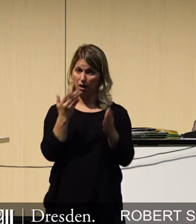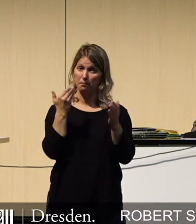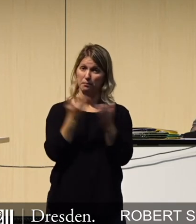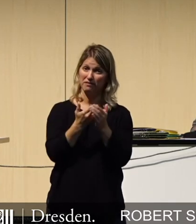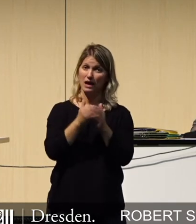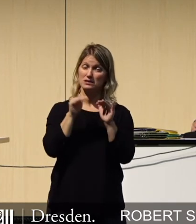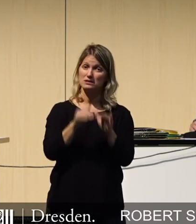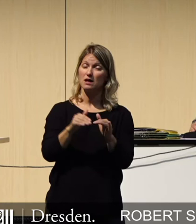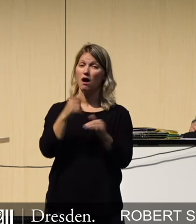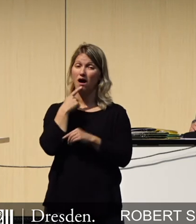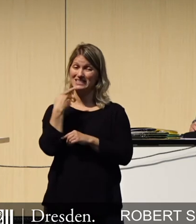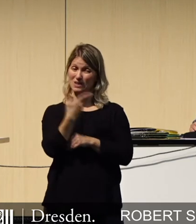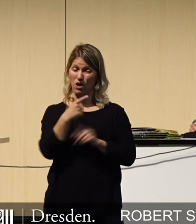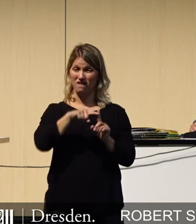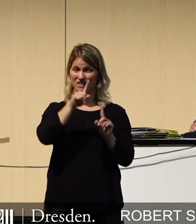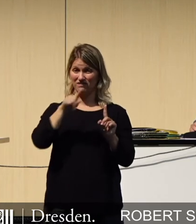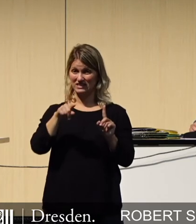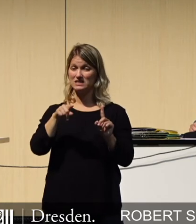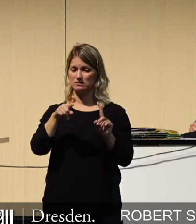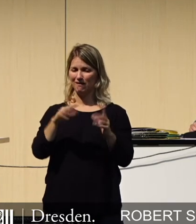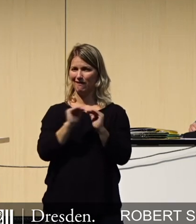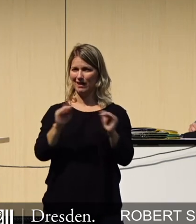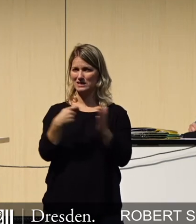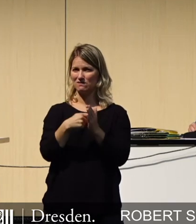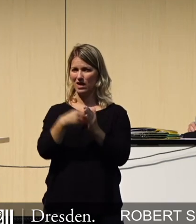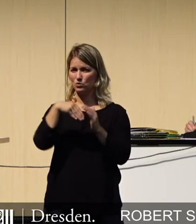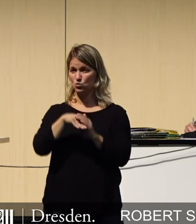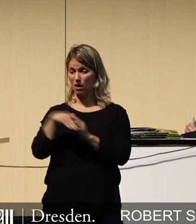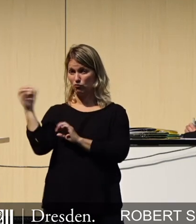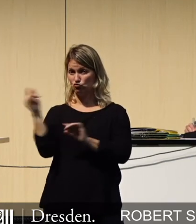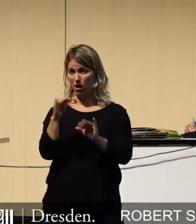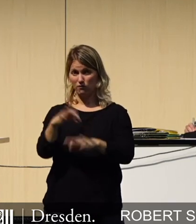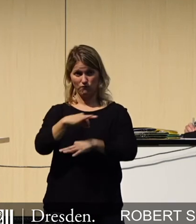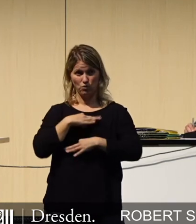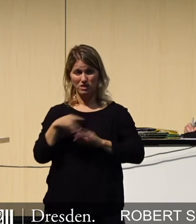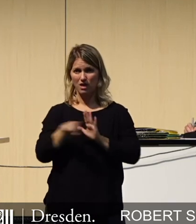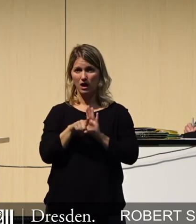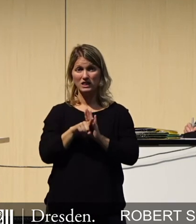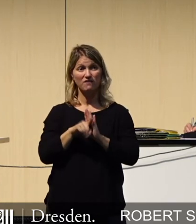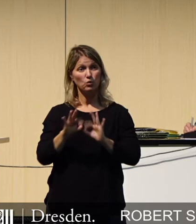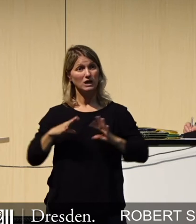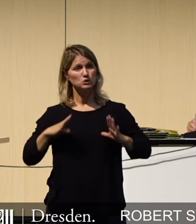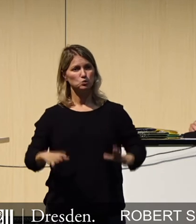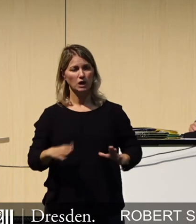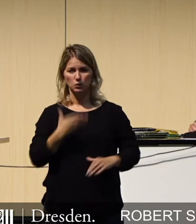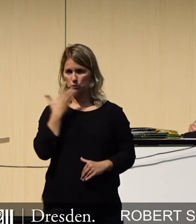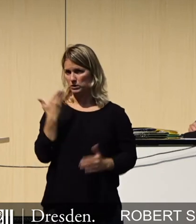Strahlung in diesem Frequenzbereich unterhalb der Grenzwerte negativ auf unsere Gesundheit auswirkt.